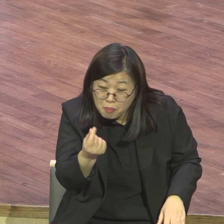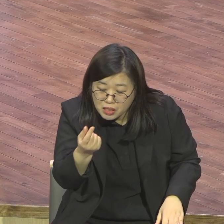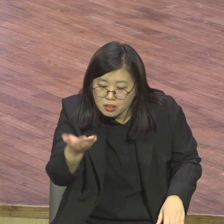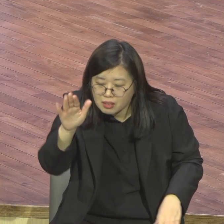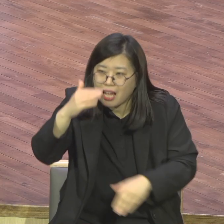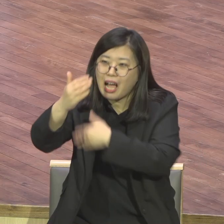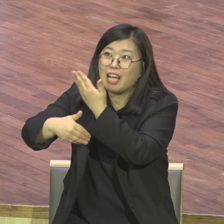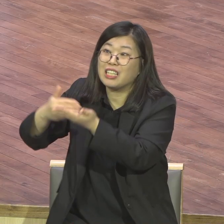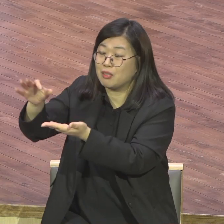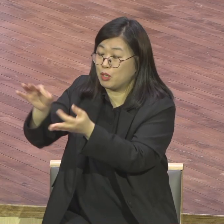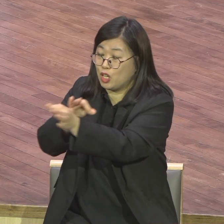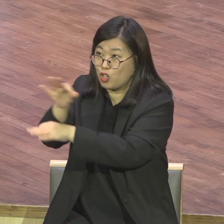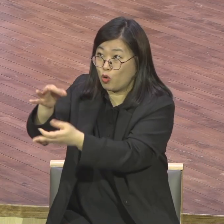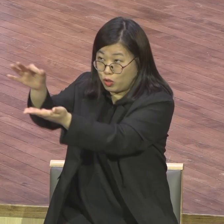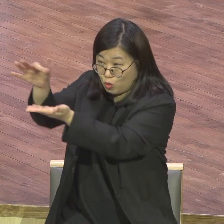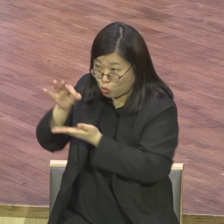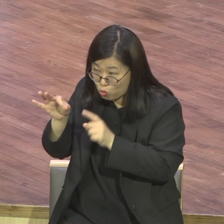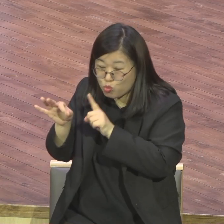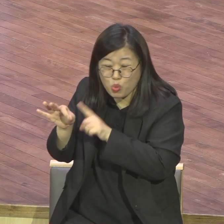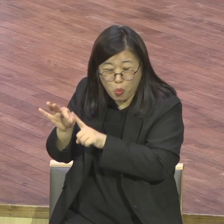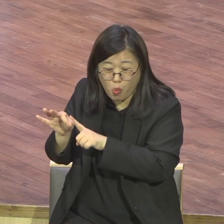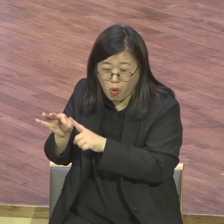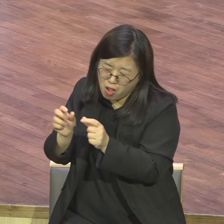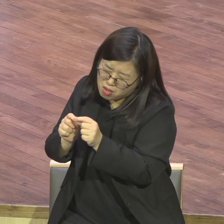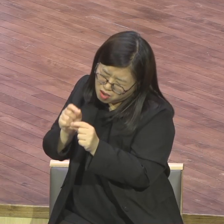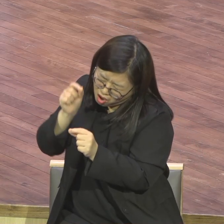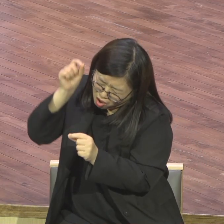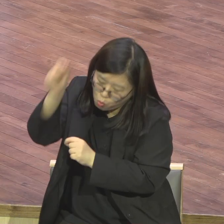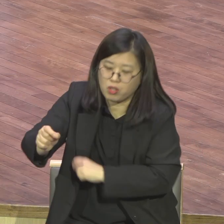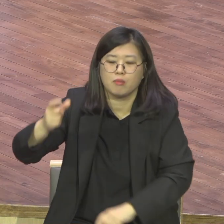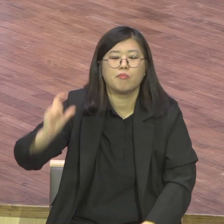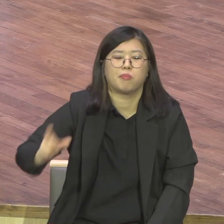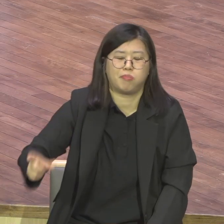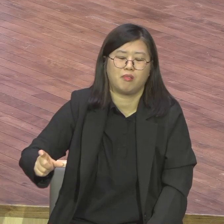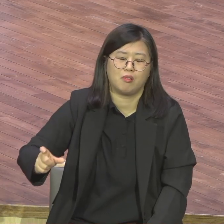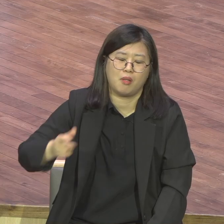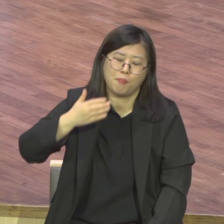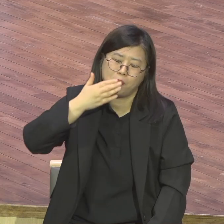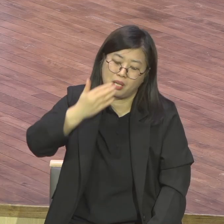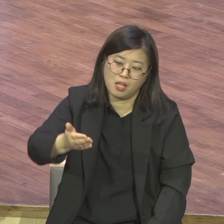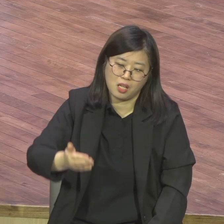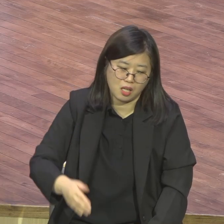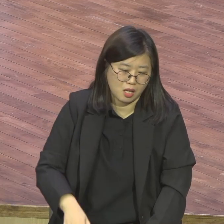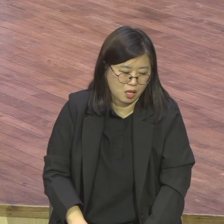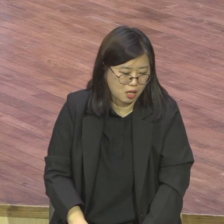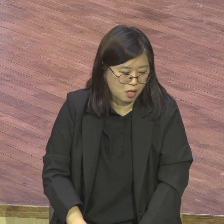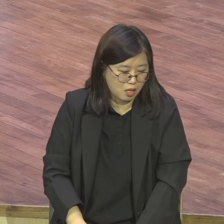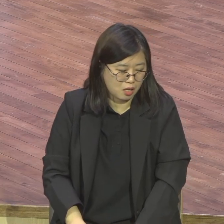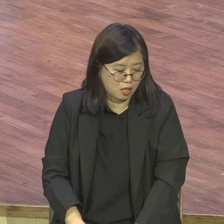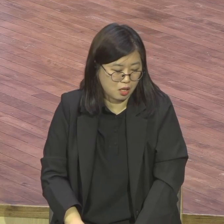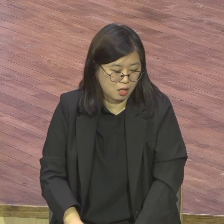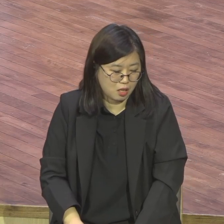여러분의 생업이 말이에요 이 일에 이 라스트천에 헌신한 자 생업이 생업이